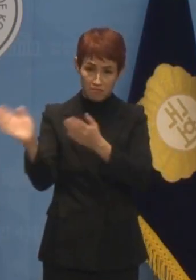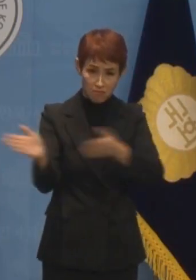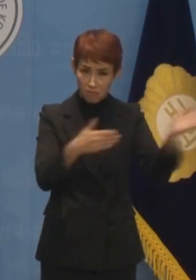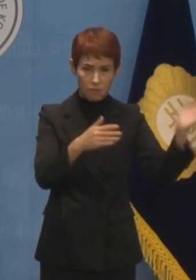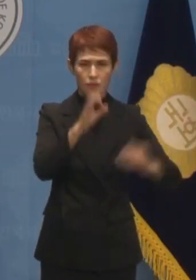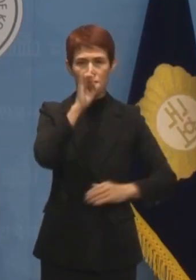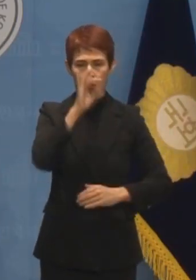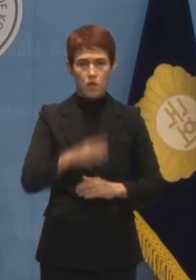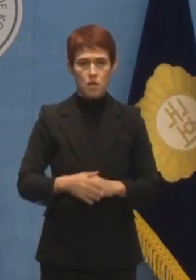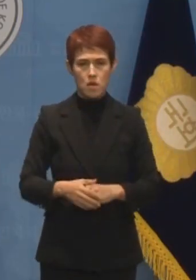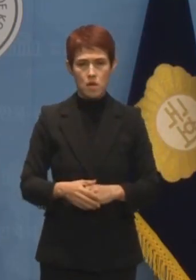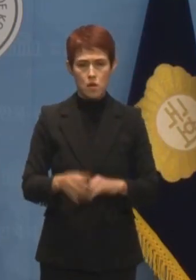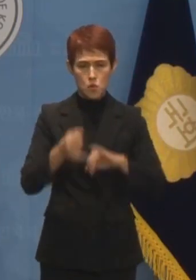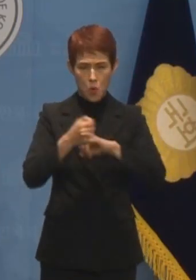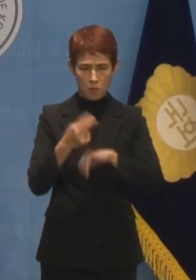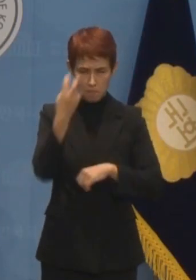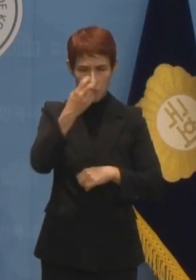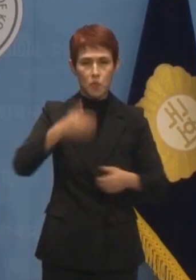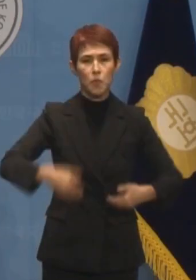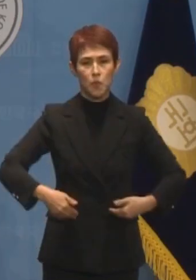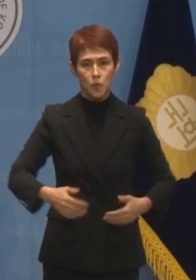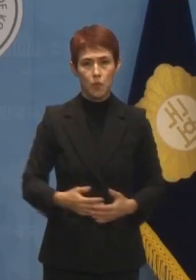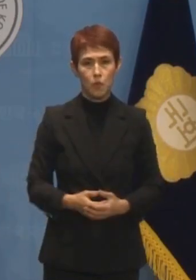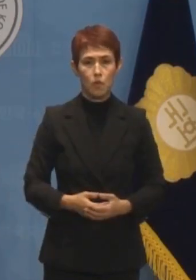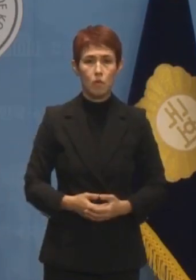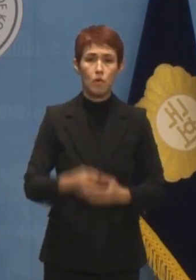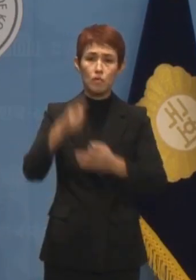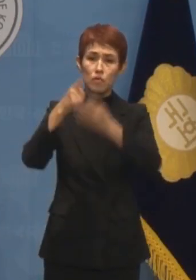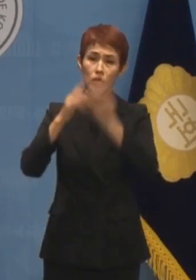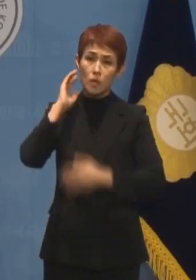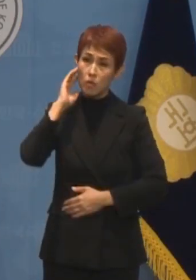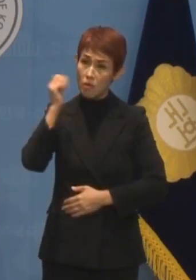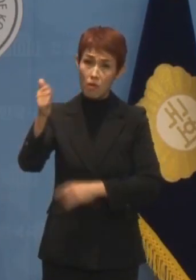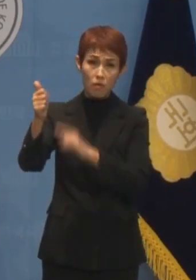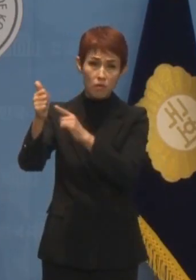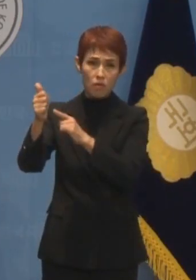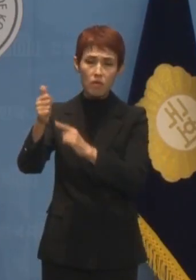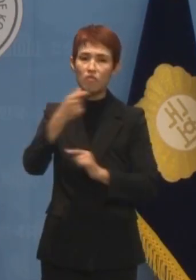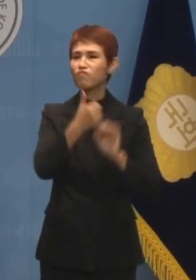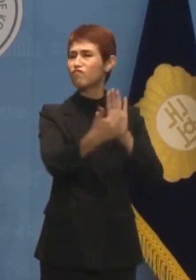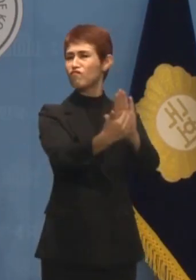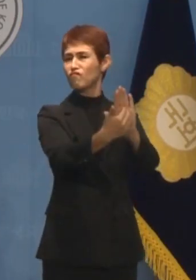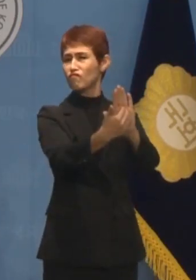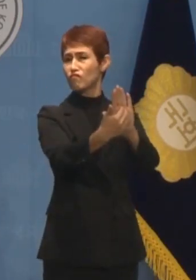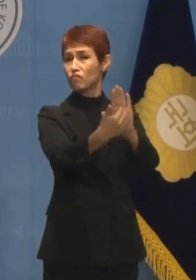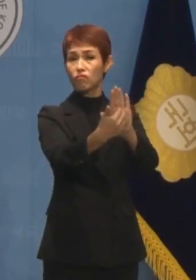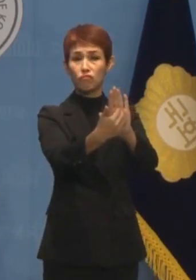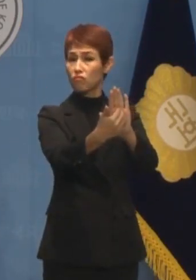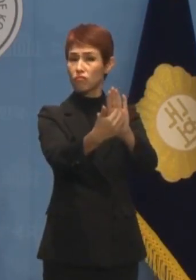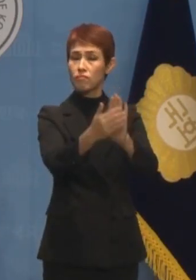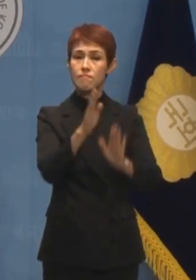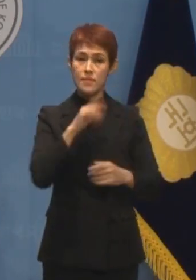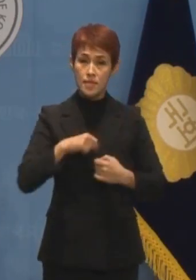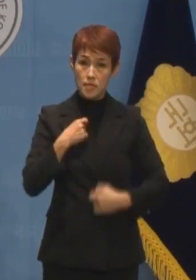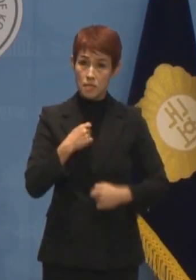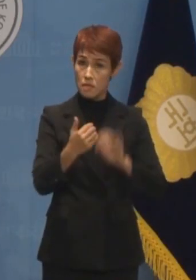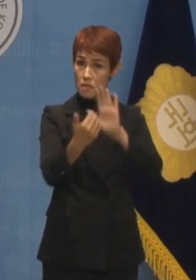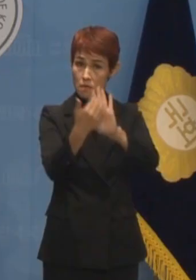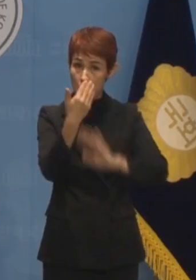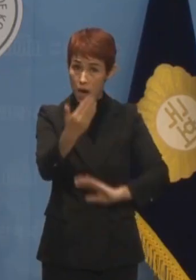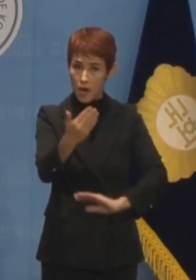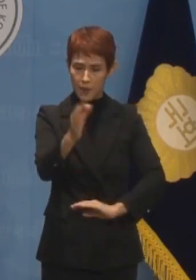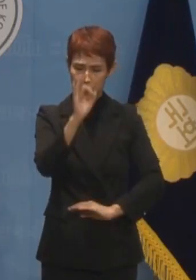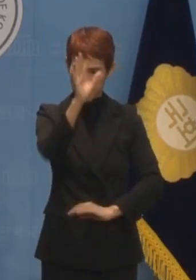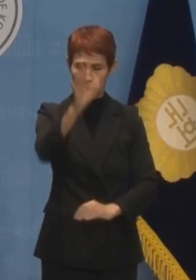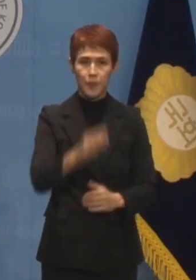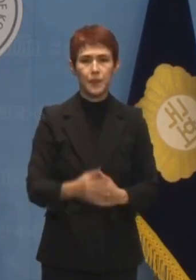없습니다. 윤석열 대통령이 아무리 거부권을 행사해도 진실을 막을 수는 없습니다.